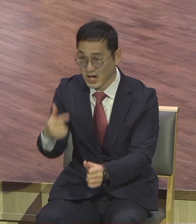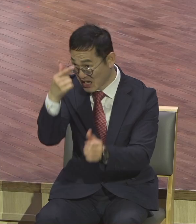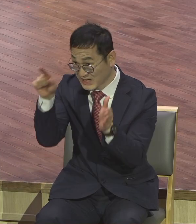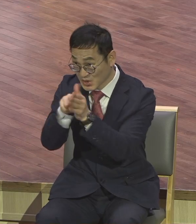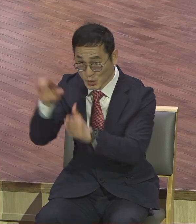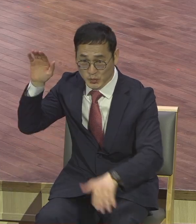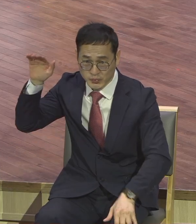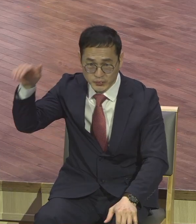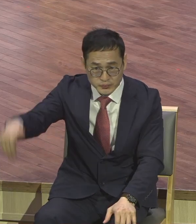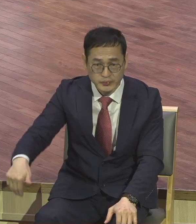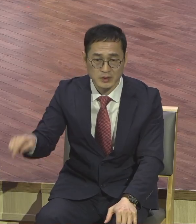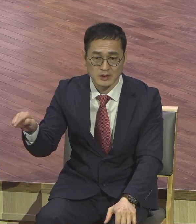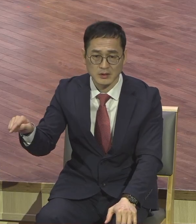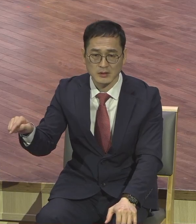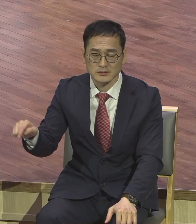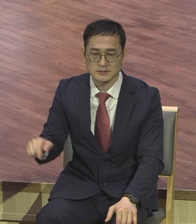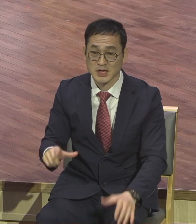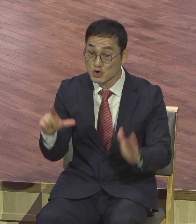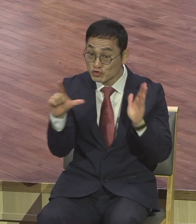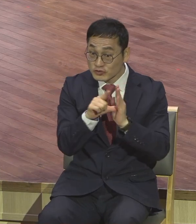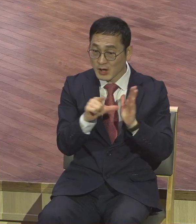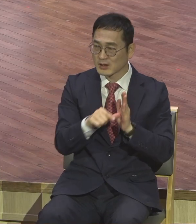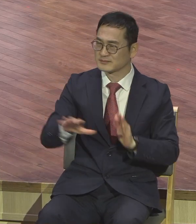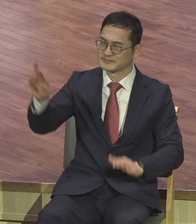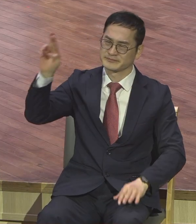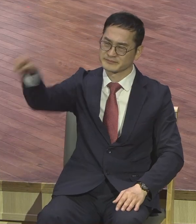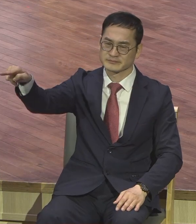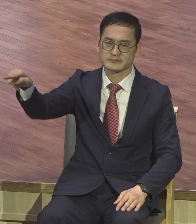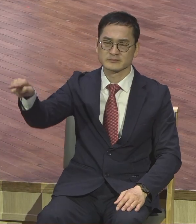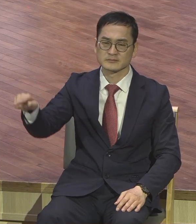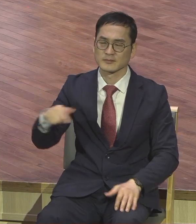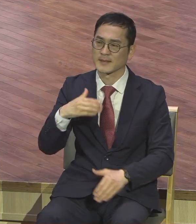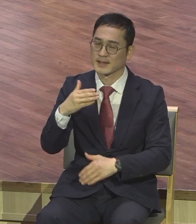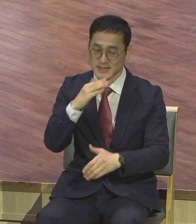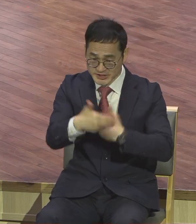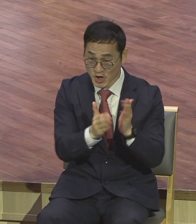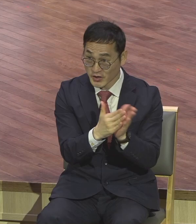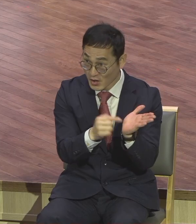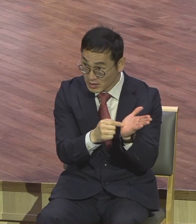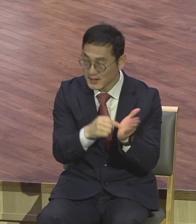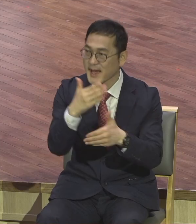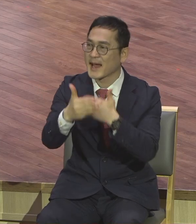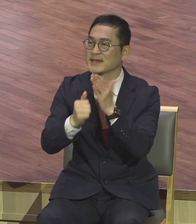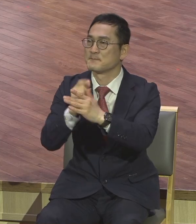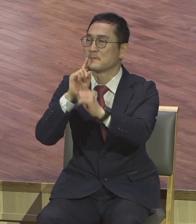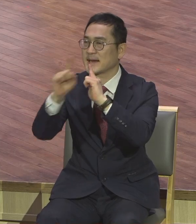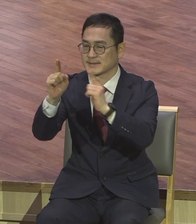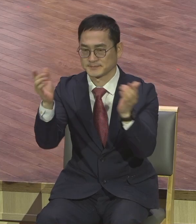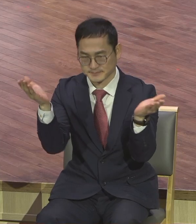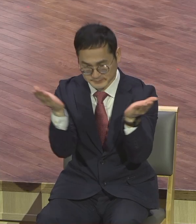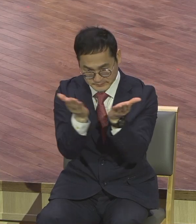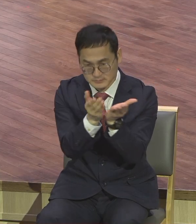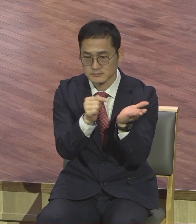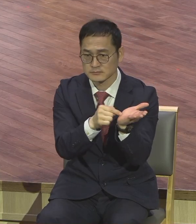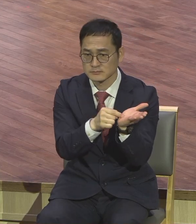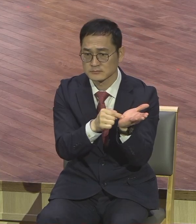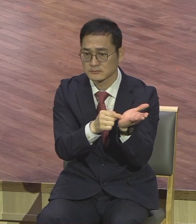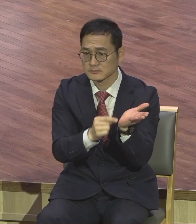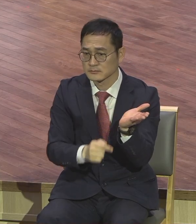성경만이 하나님의 말씀이고 성경이 성경을 해석한 원리를 가져오겠다